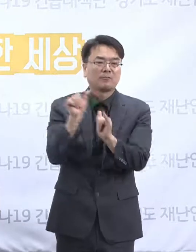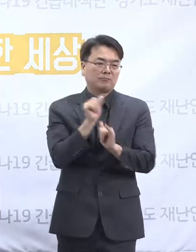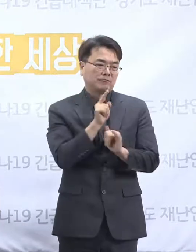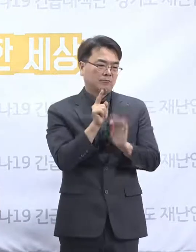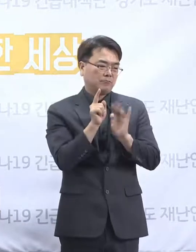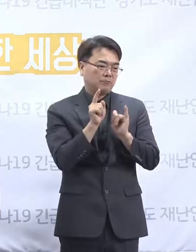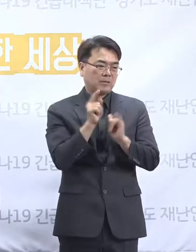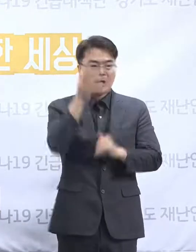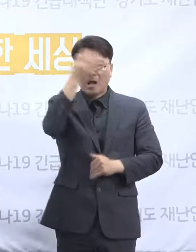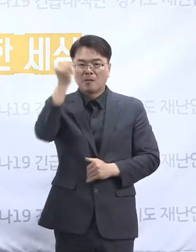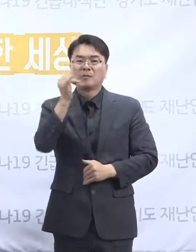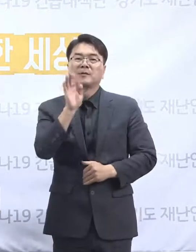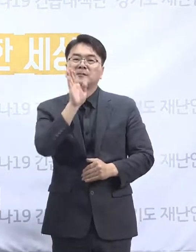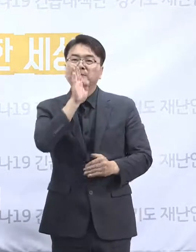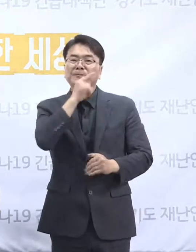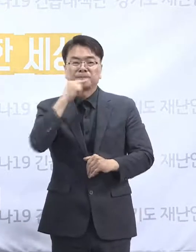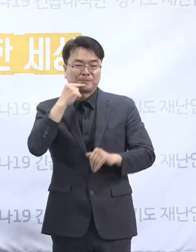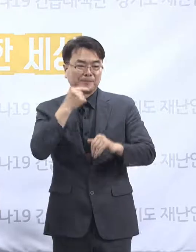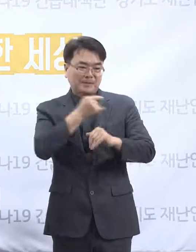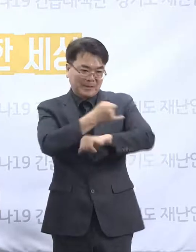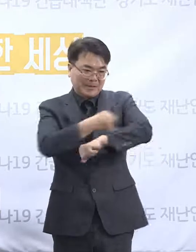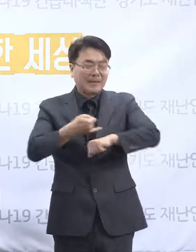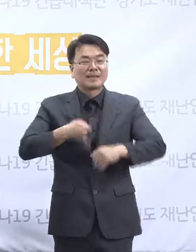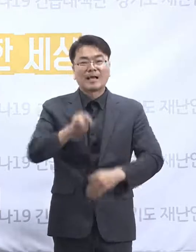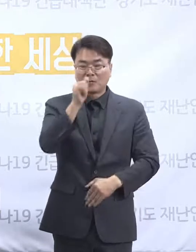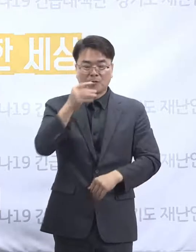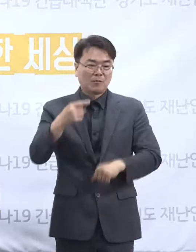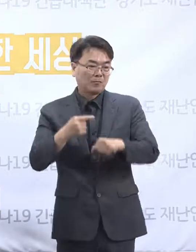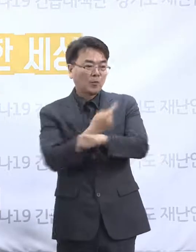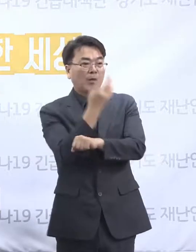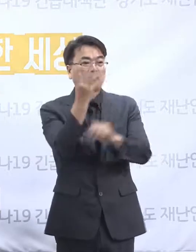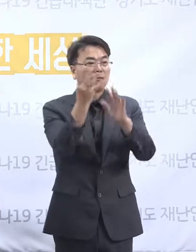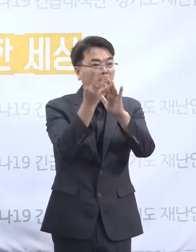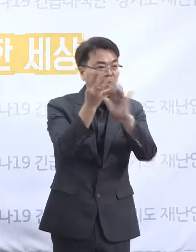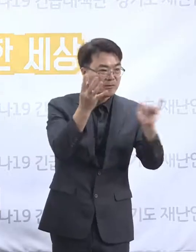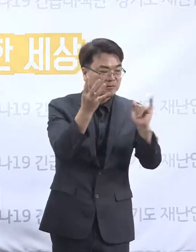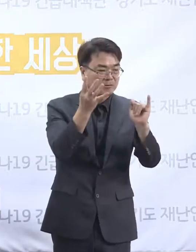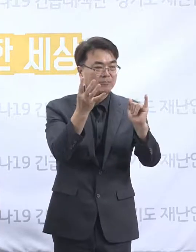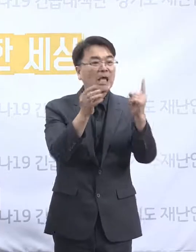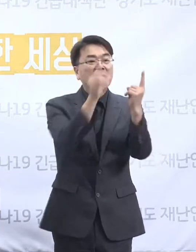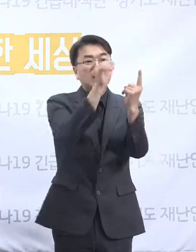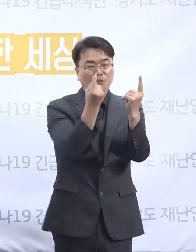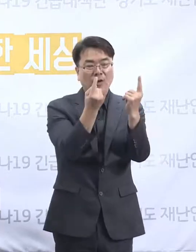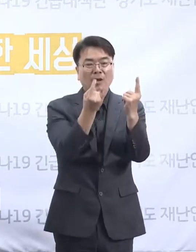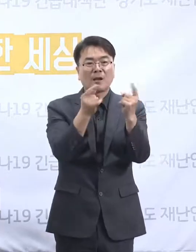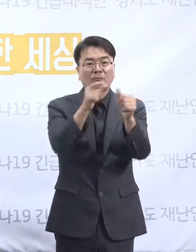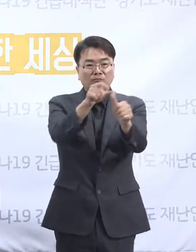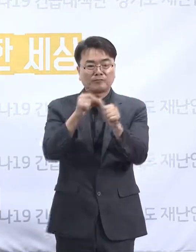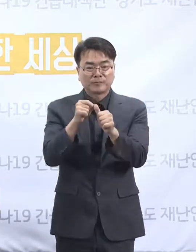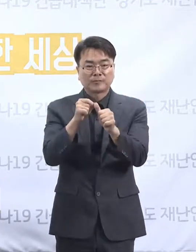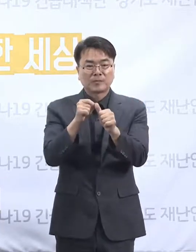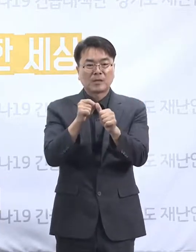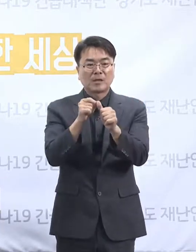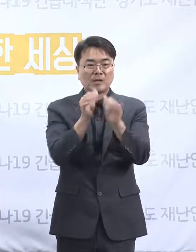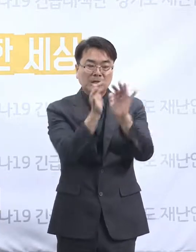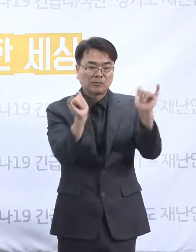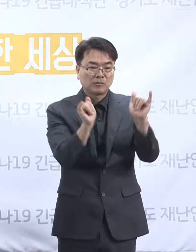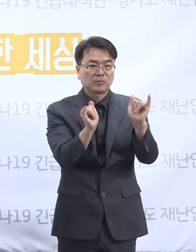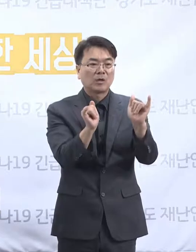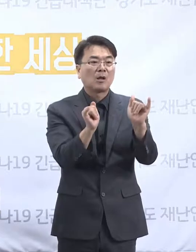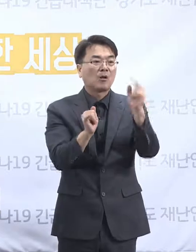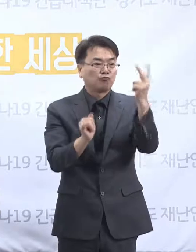친따님이시고 네 분의 일에 고용된 분들이 계시는데 이분들이 두 분씩